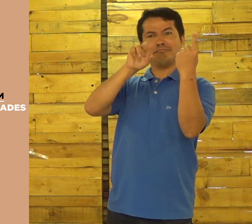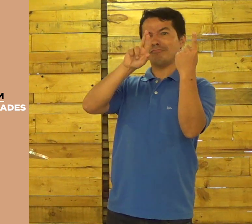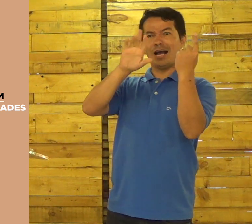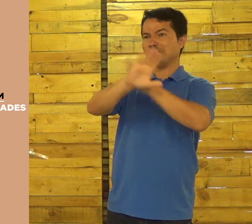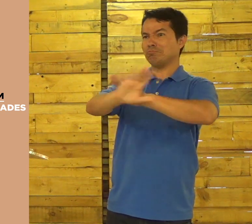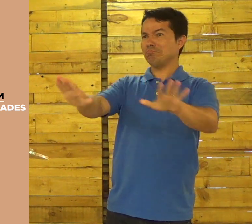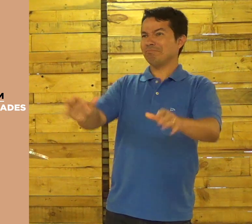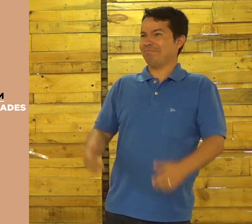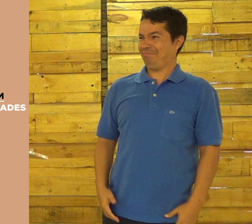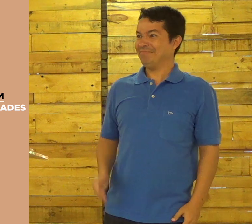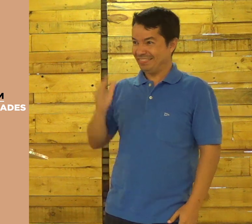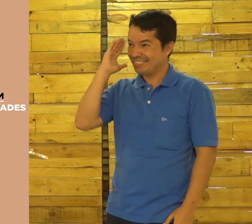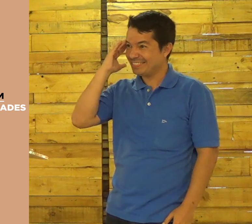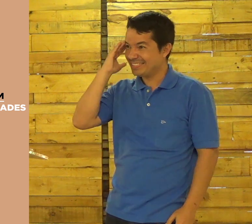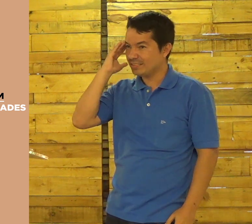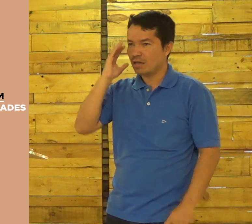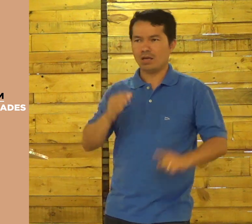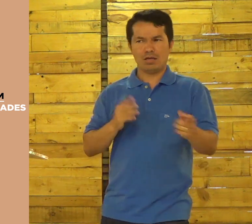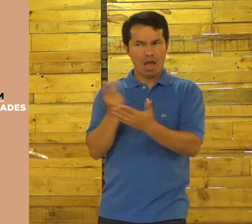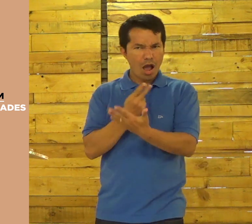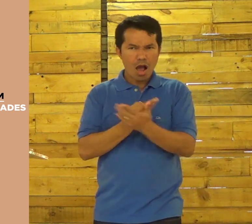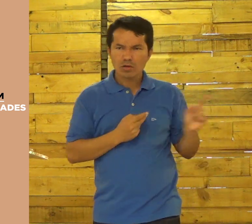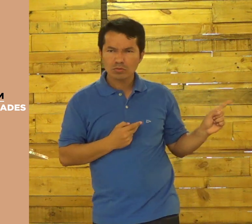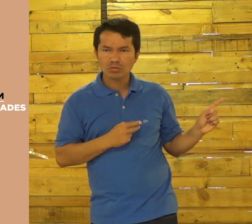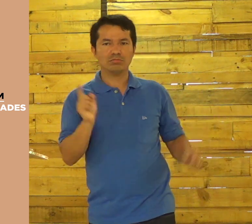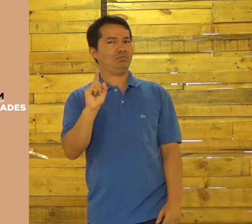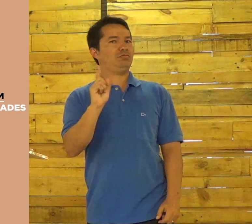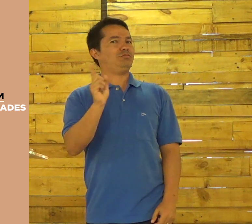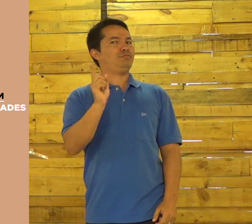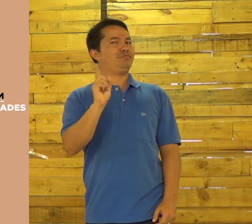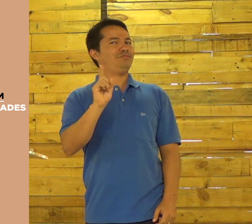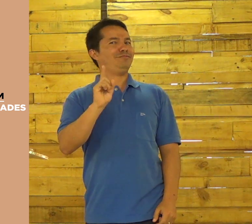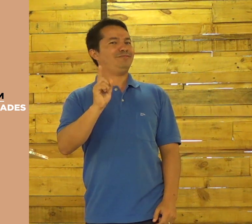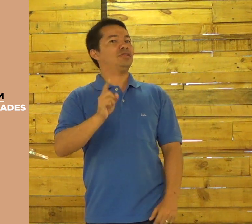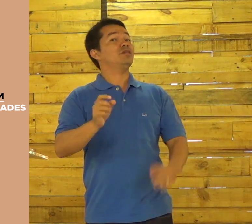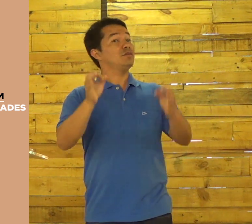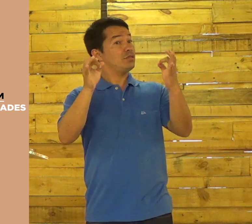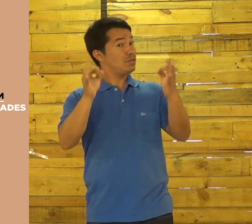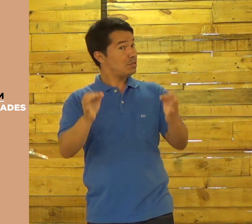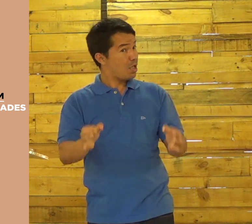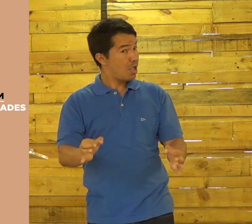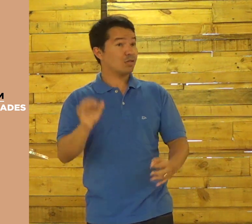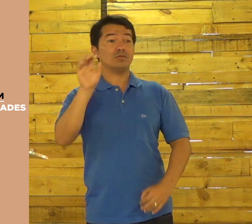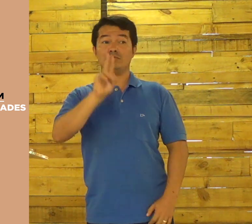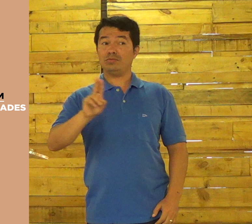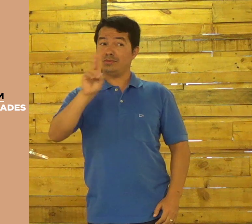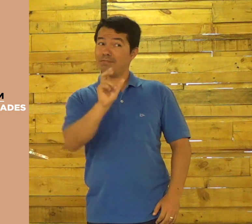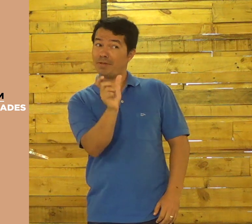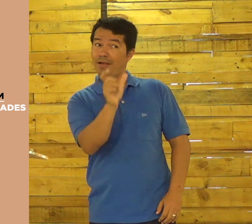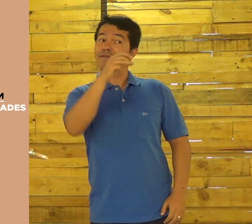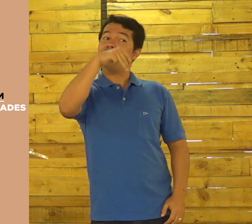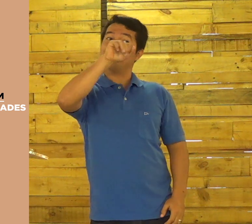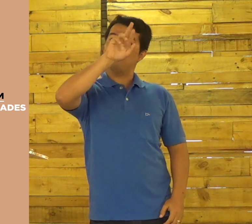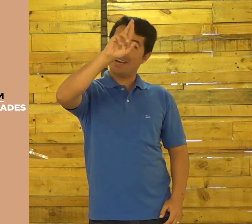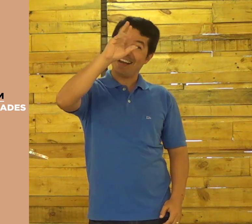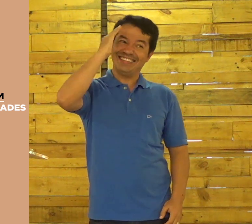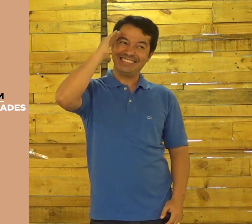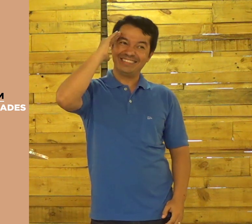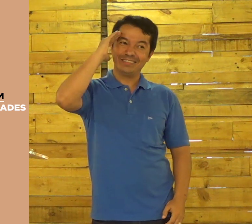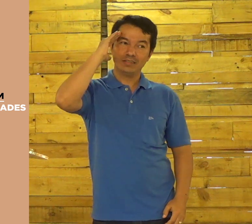montantes de água. Mas eles são, eles chamam tudo de mar. Mas a BIS dá certo, porque ele usa